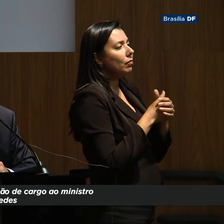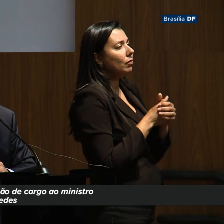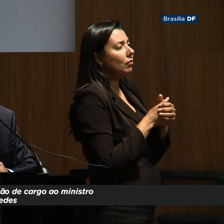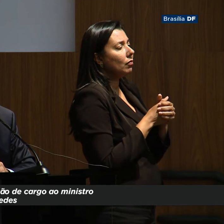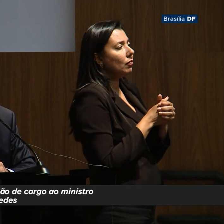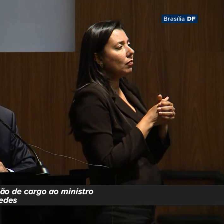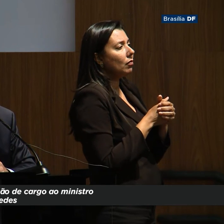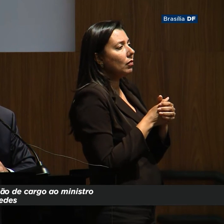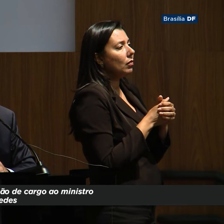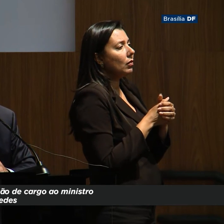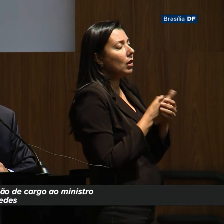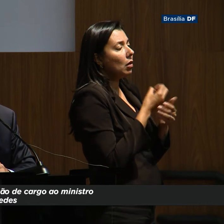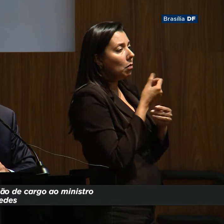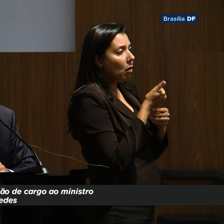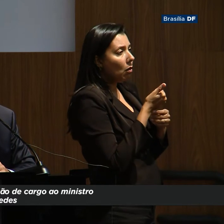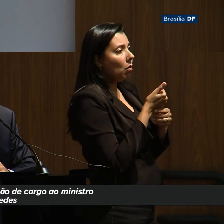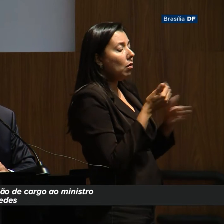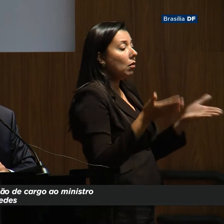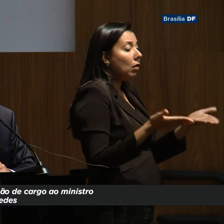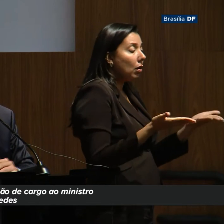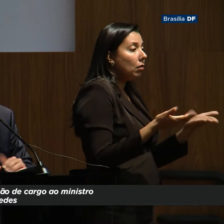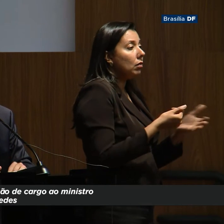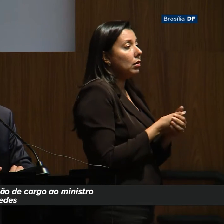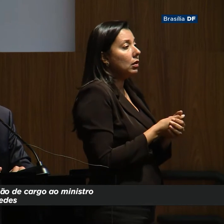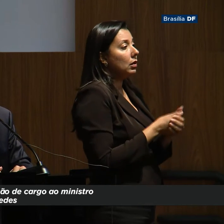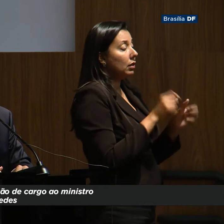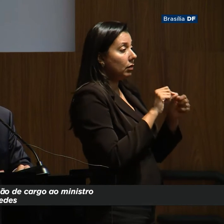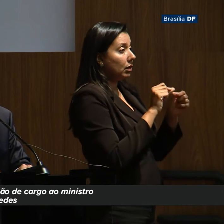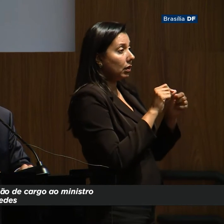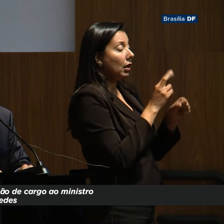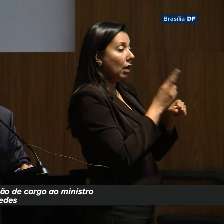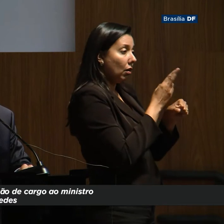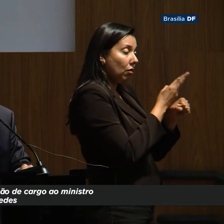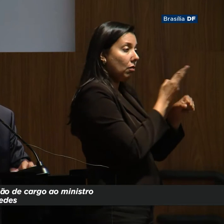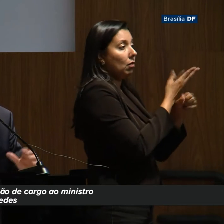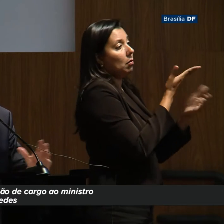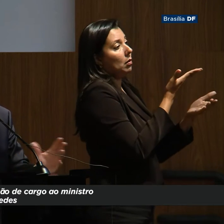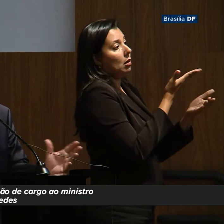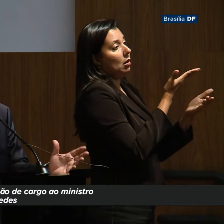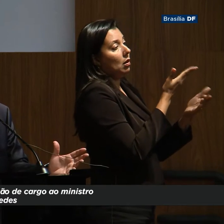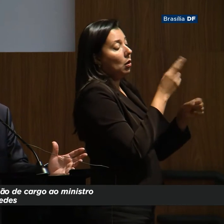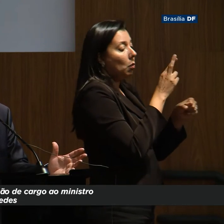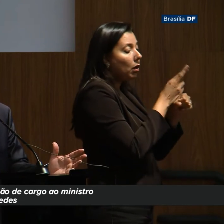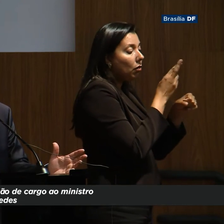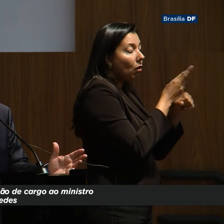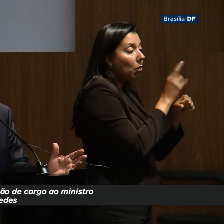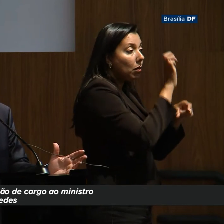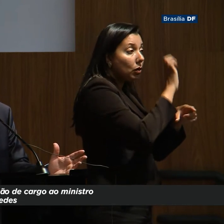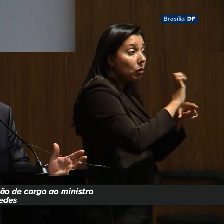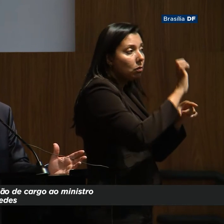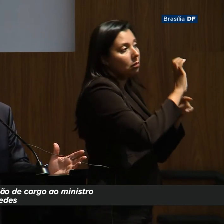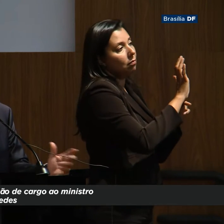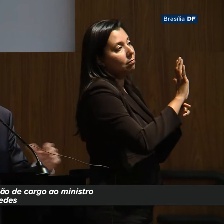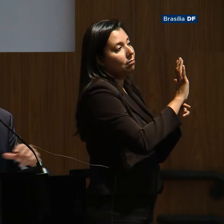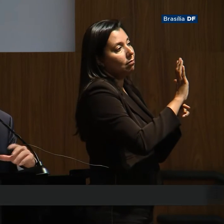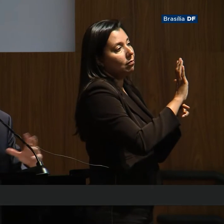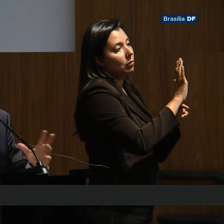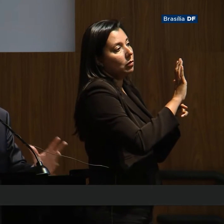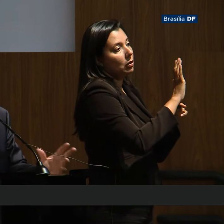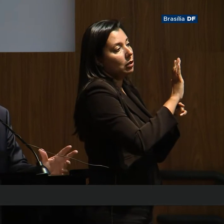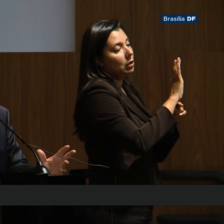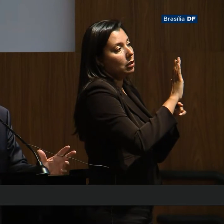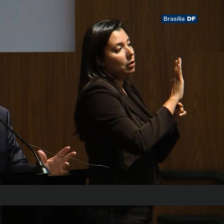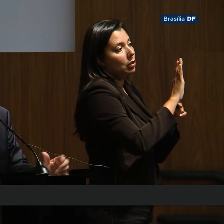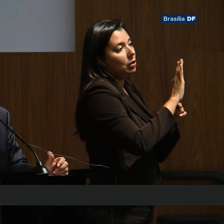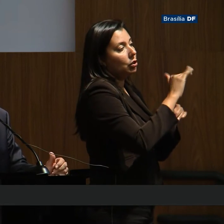esse bom combate e fazer essas reformas. É uma reforma do Estado. Ela envolve